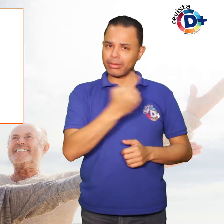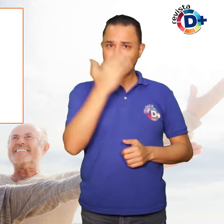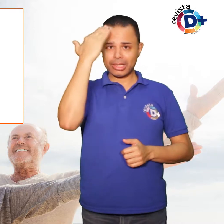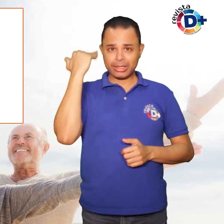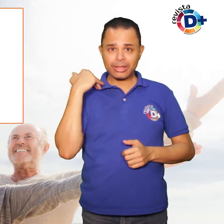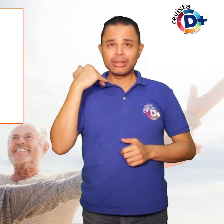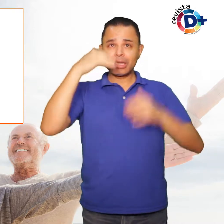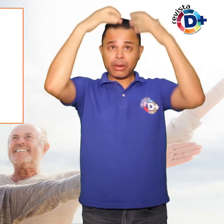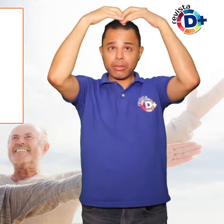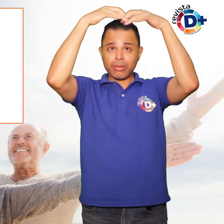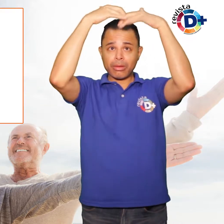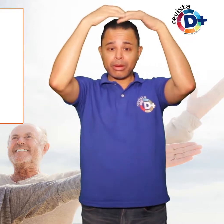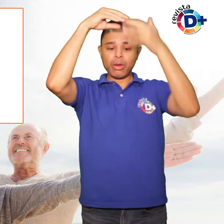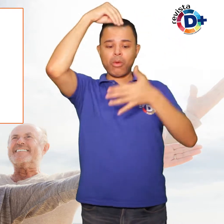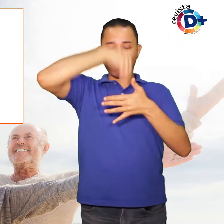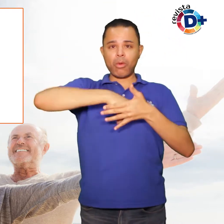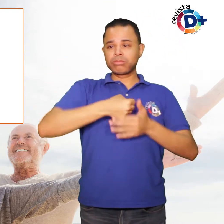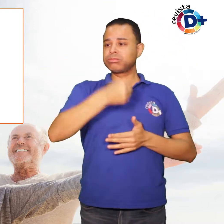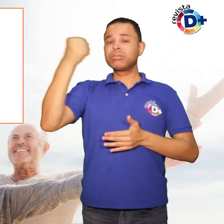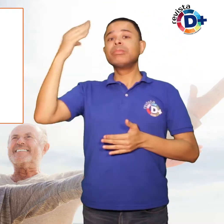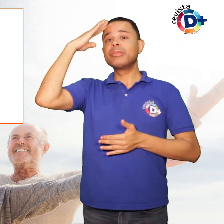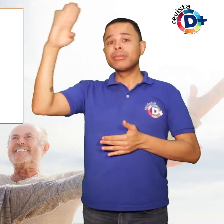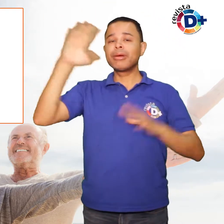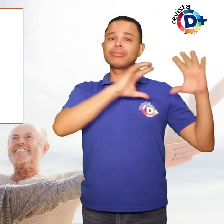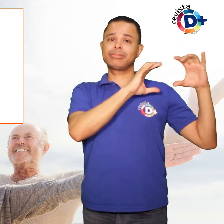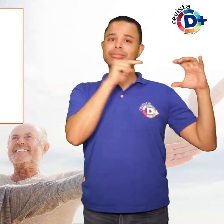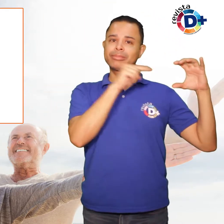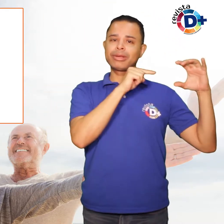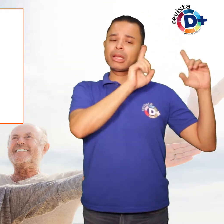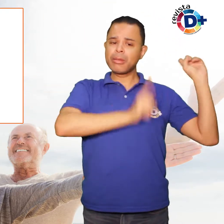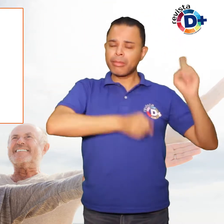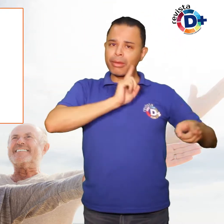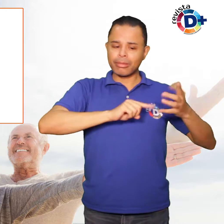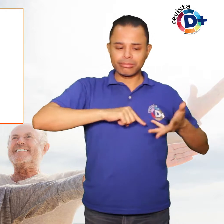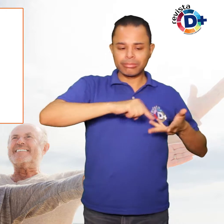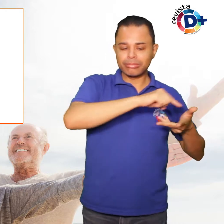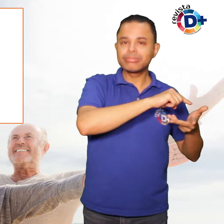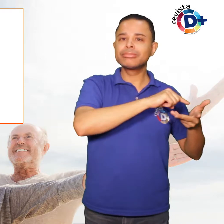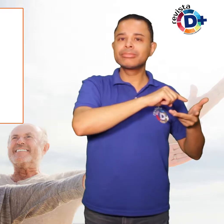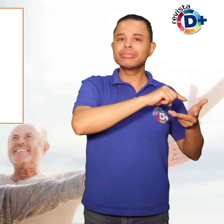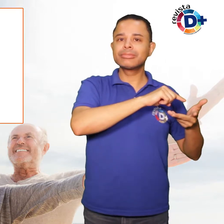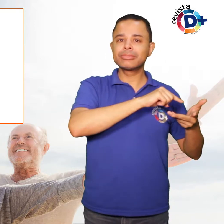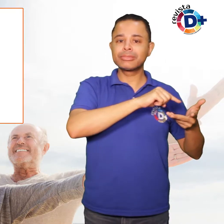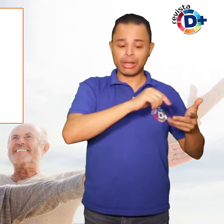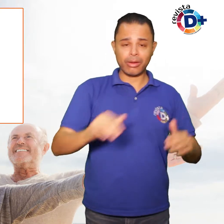cérebro é o órgão mais importante do corpo humano. Responsável por inúmeras funções de extrema importância